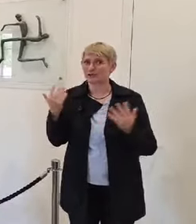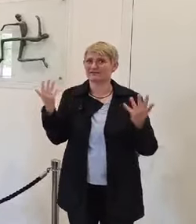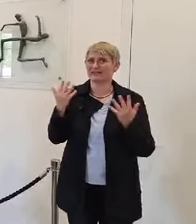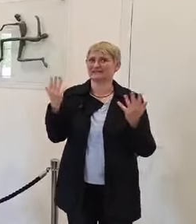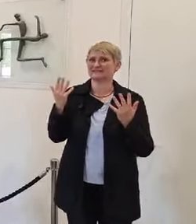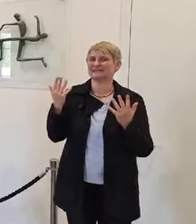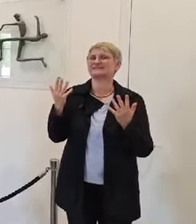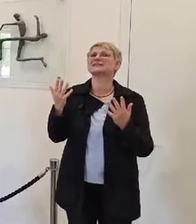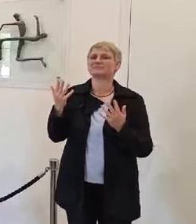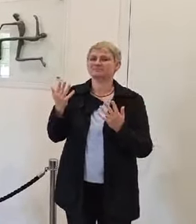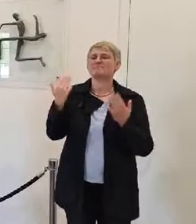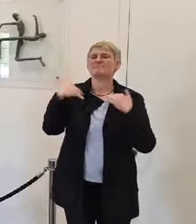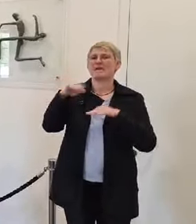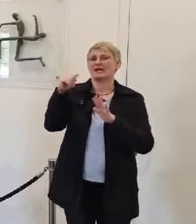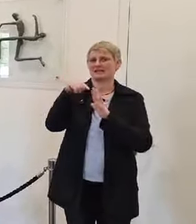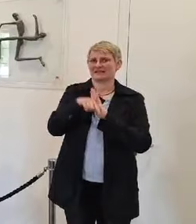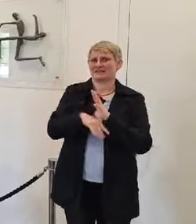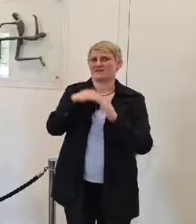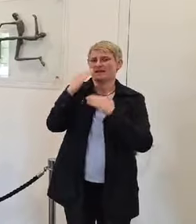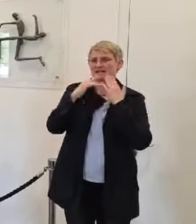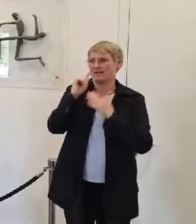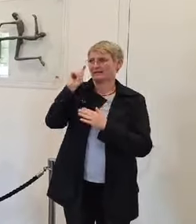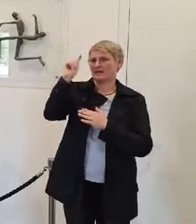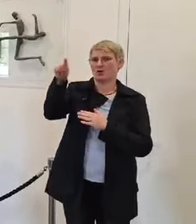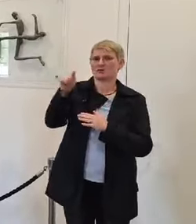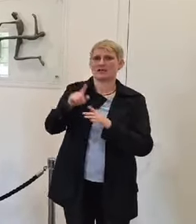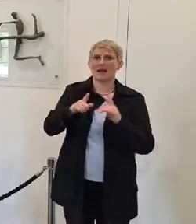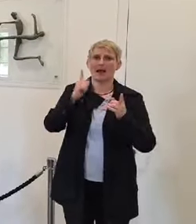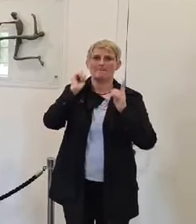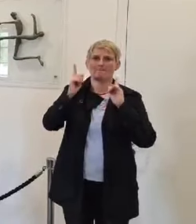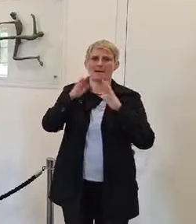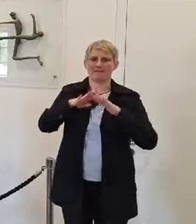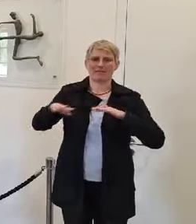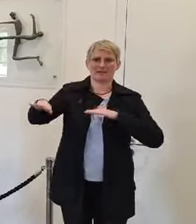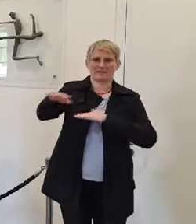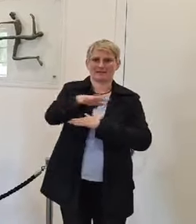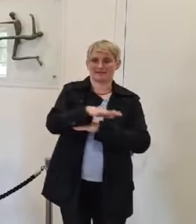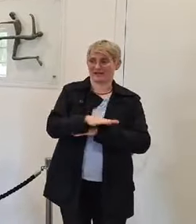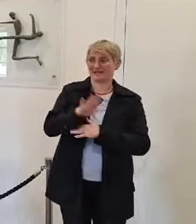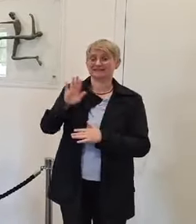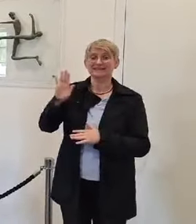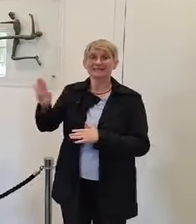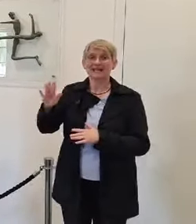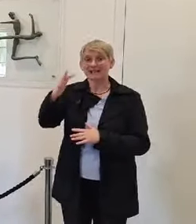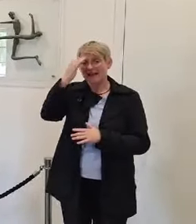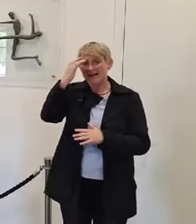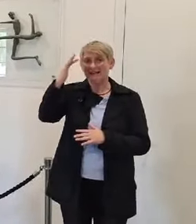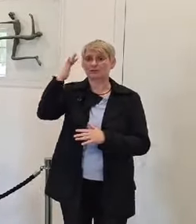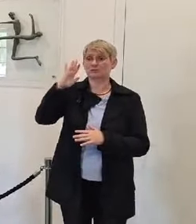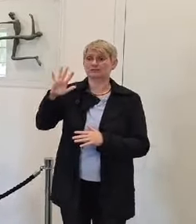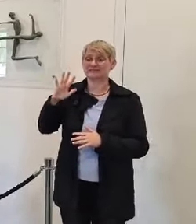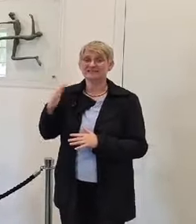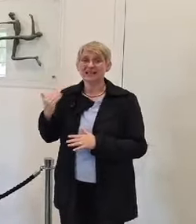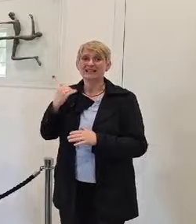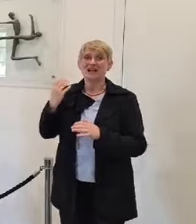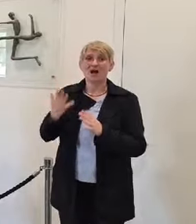Appellplatz sind, weil dieser Platz in seinen Erinnerungen und seinen Aufarbeitungen eine zentrale Rolle gespielt hat.